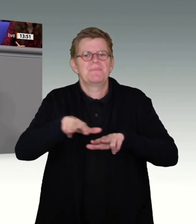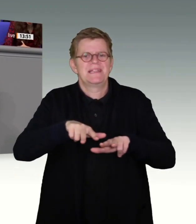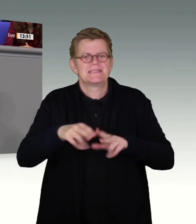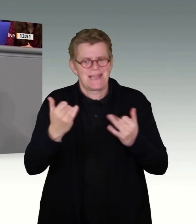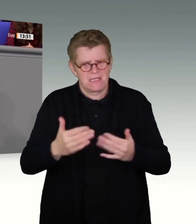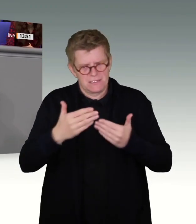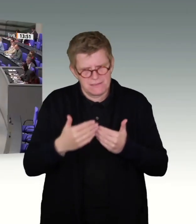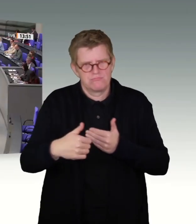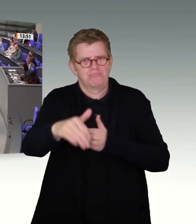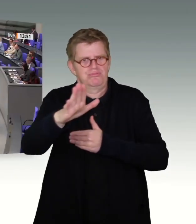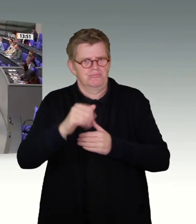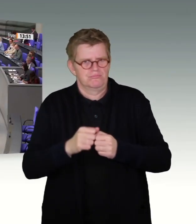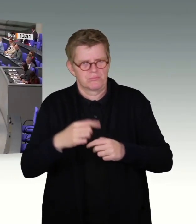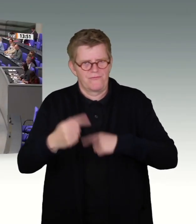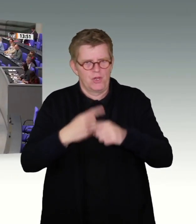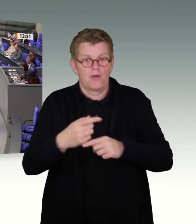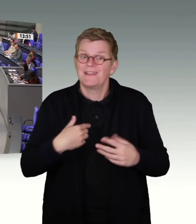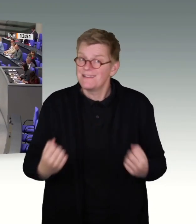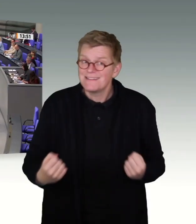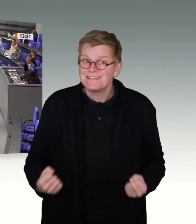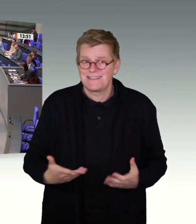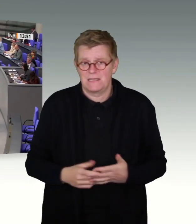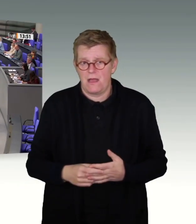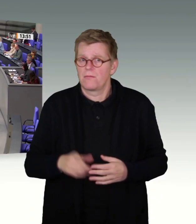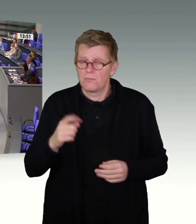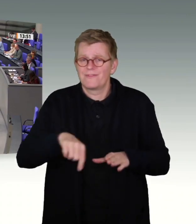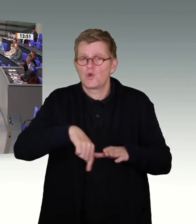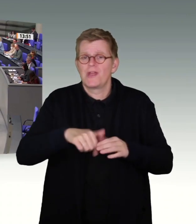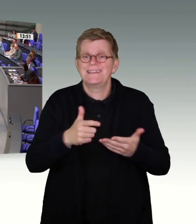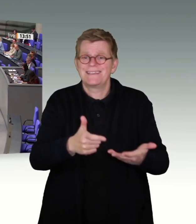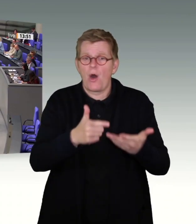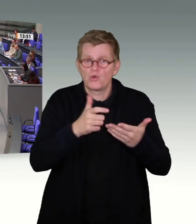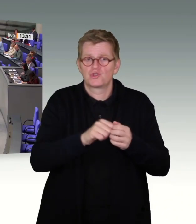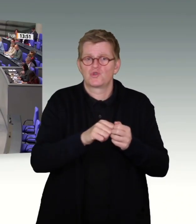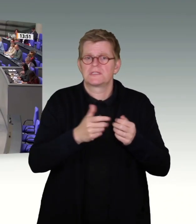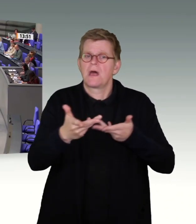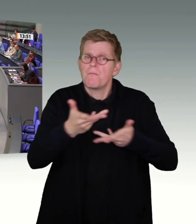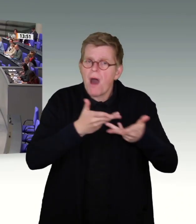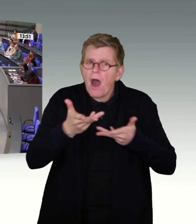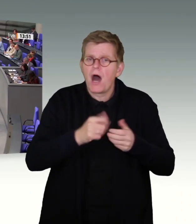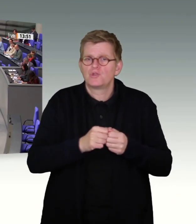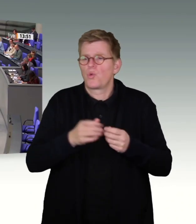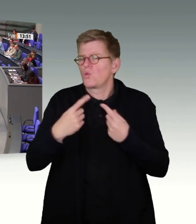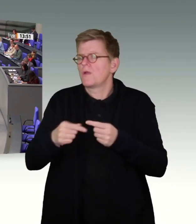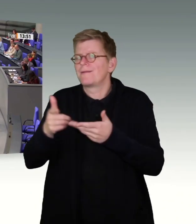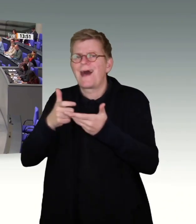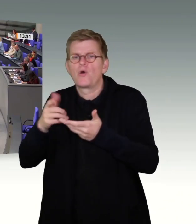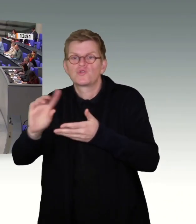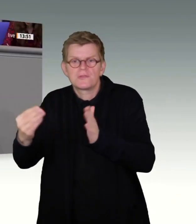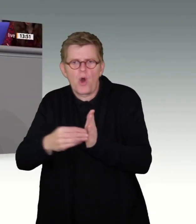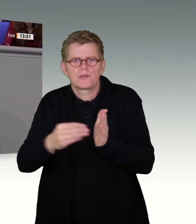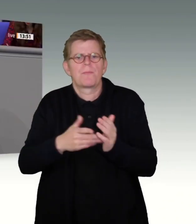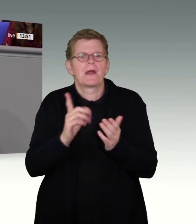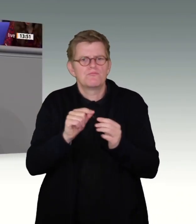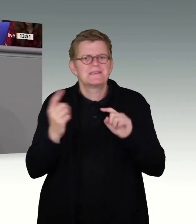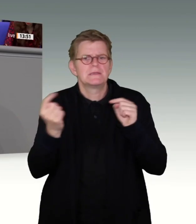Regelung auf den Weg bringen. Ich bin mir sehr sicher, dass wir in Beratung des Innenausschusses und der weiteren beteiligten Ausschüsse diese an der einen oder anderen Stelle noch diskutieren